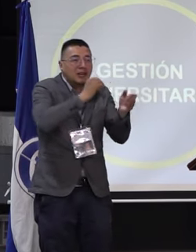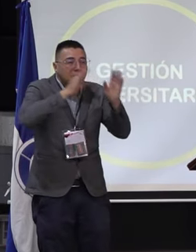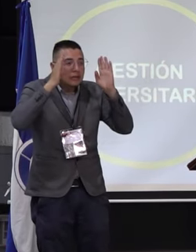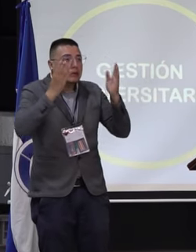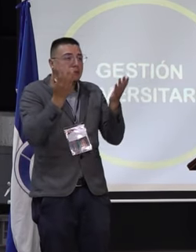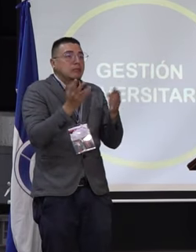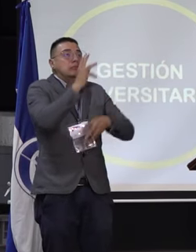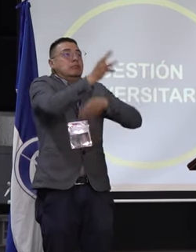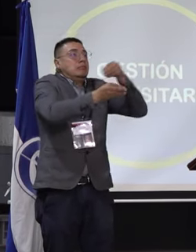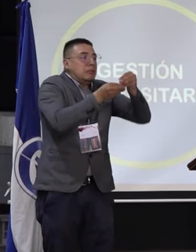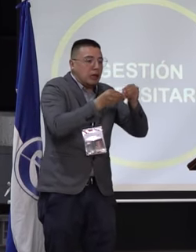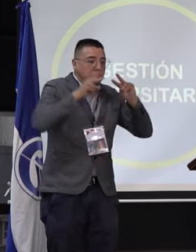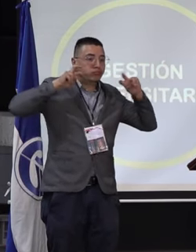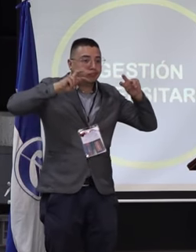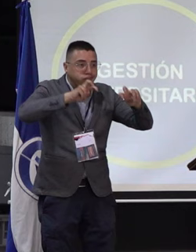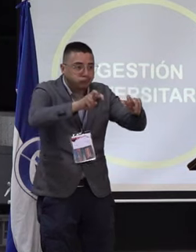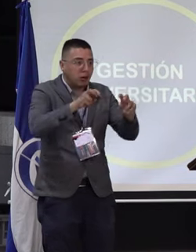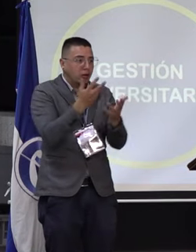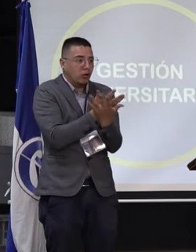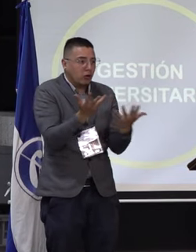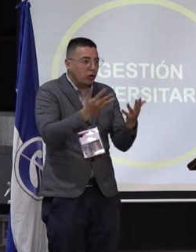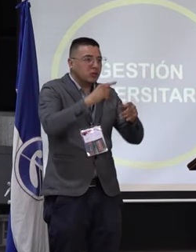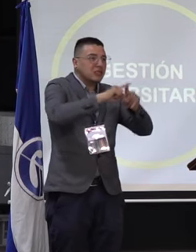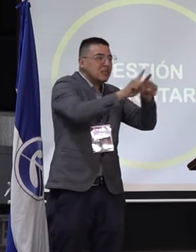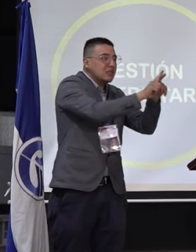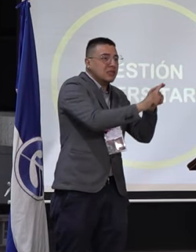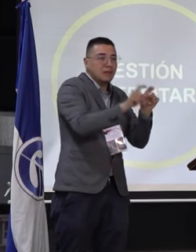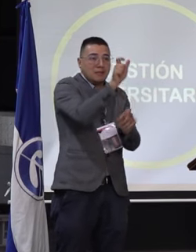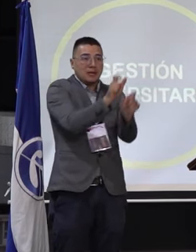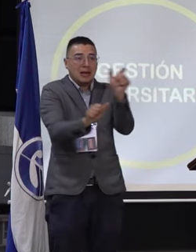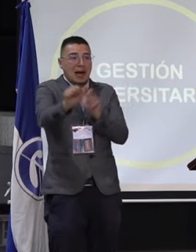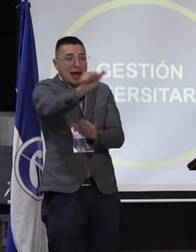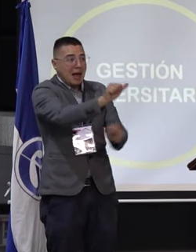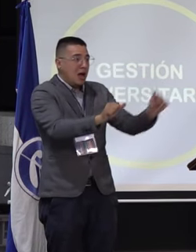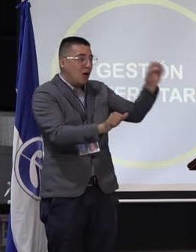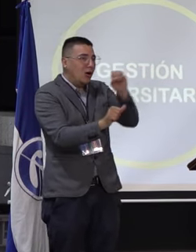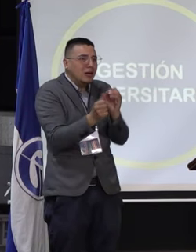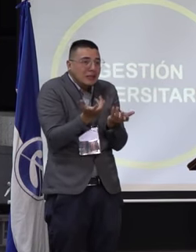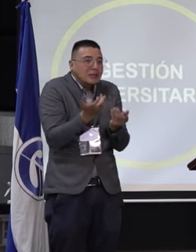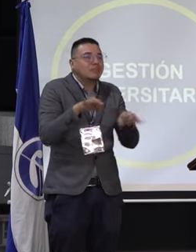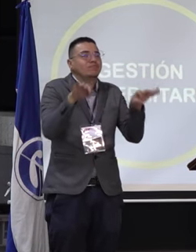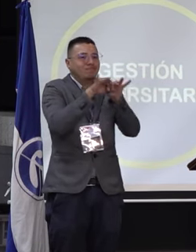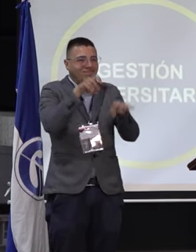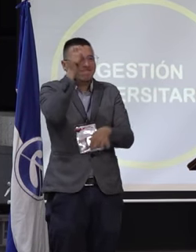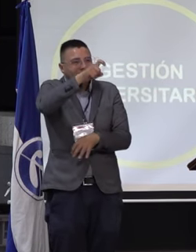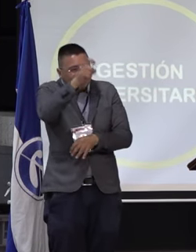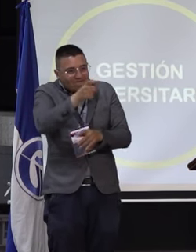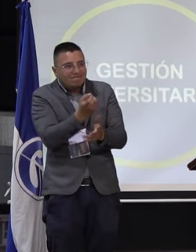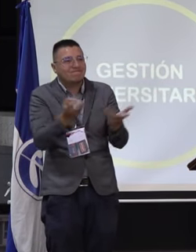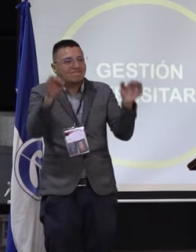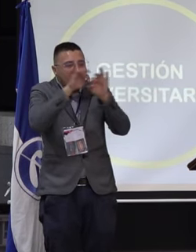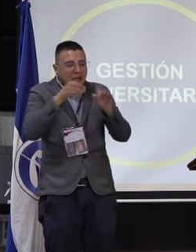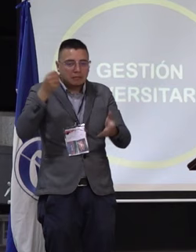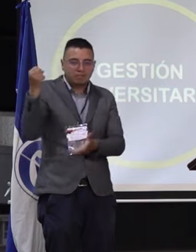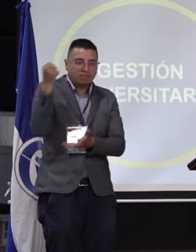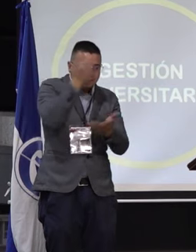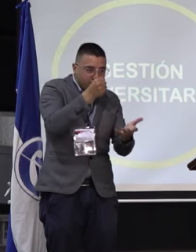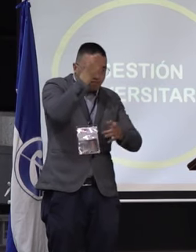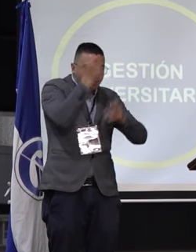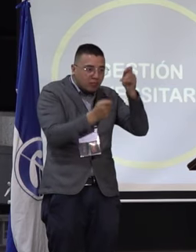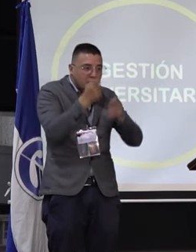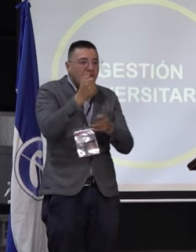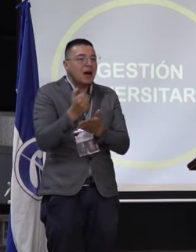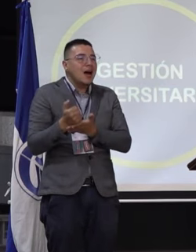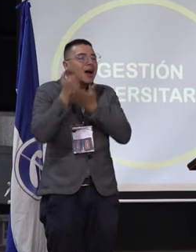aparte de eso promover la investigación de los y las egresadas. Entonces, en ese sentido nos queremos parar sobre la exigibilidad de un presupuesto que le permita